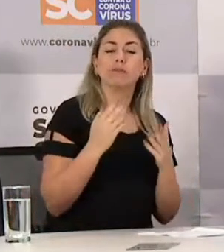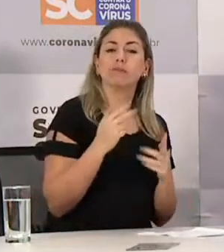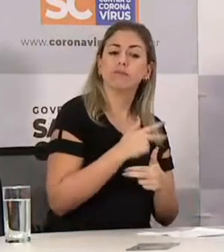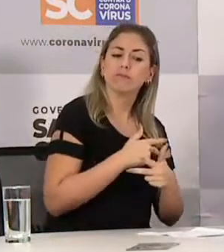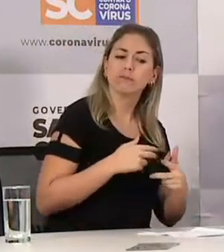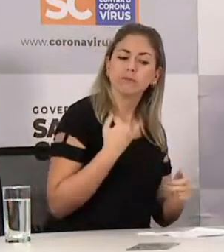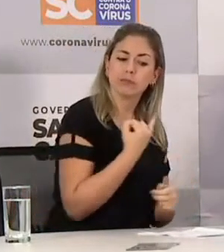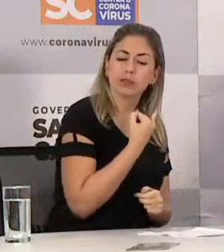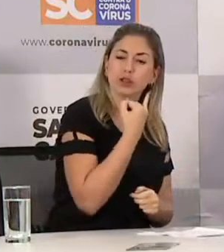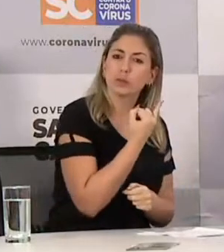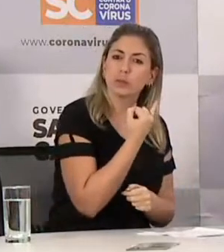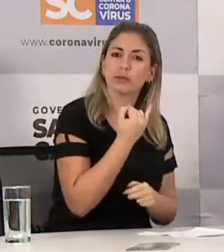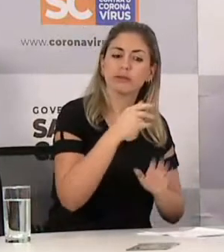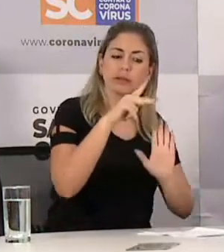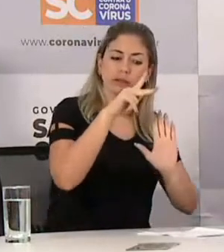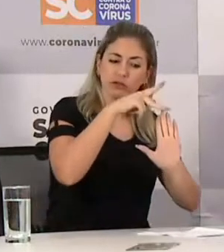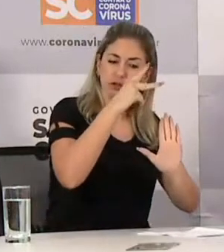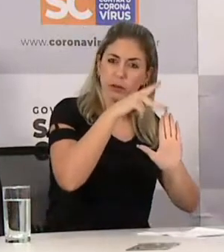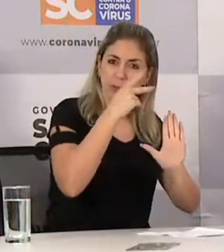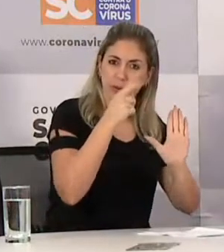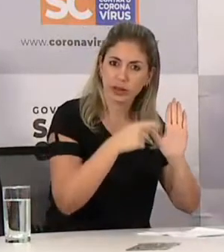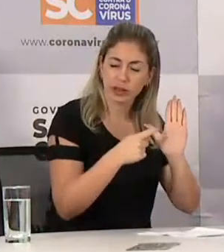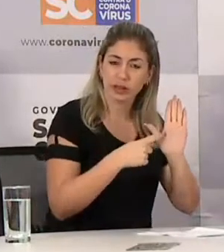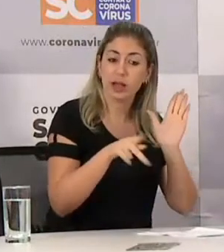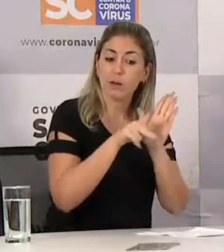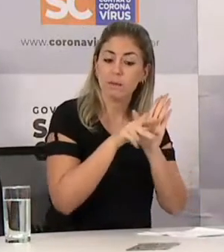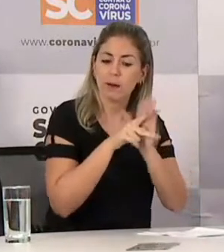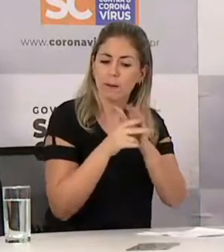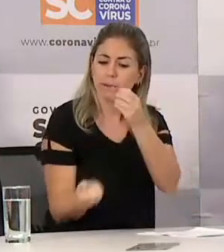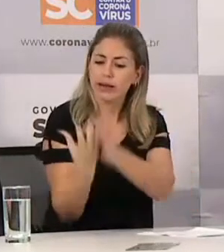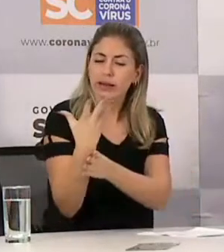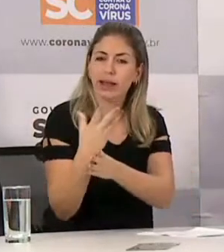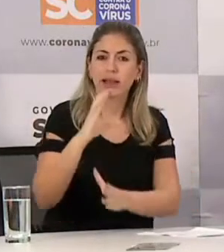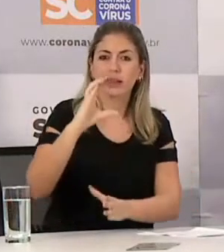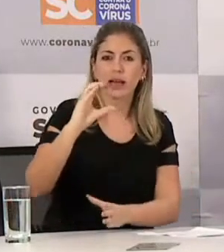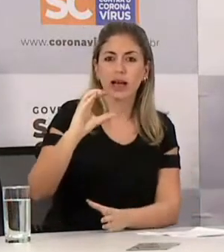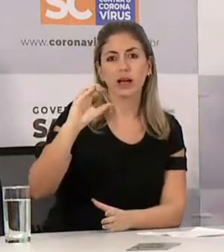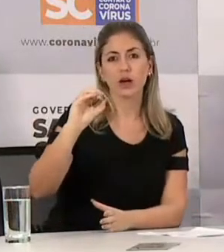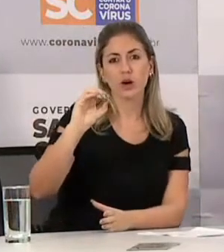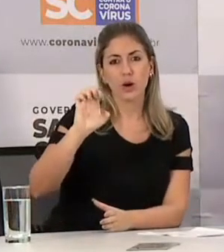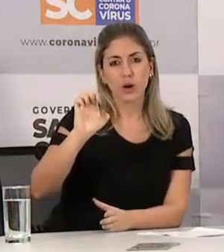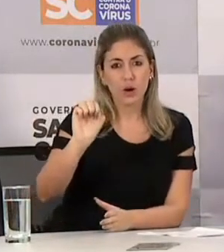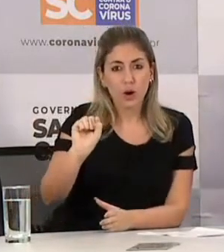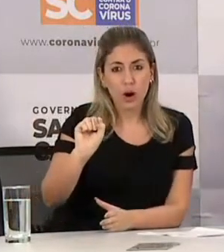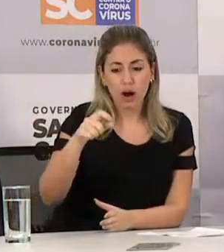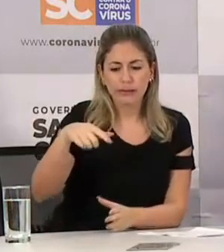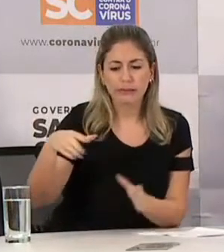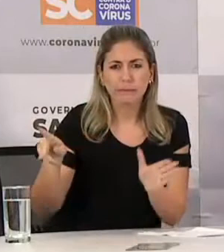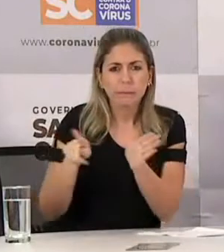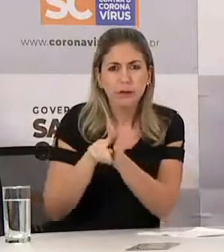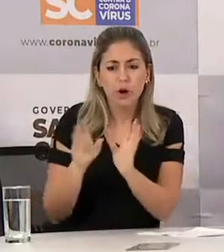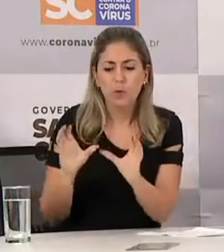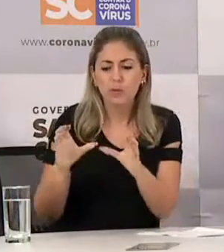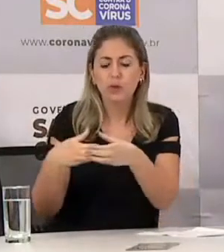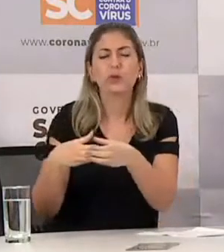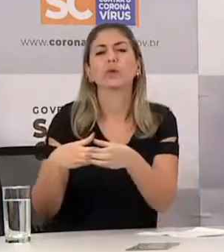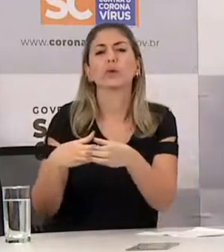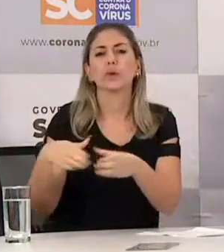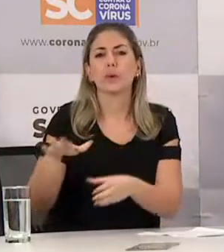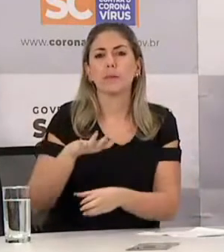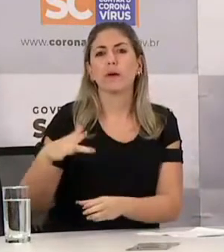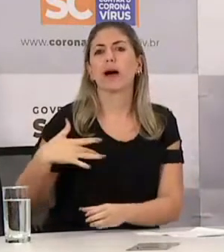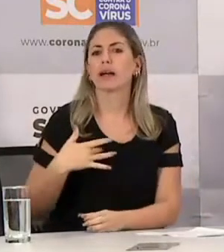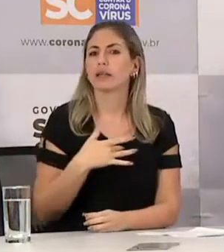é o Centro de Operações em Emergência em Saúde, emitida pela Secretaria de Estado da Saúde, através do secretário Elton,